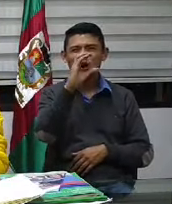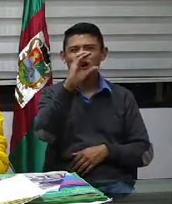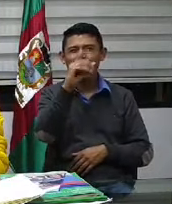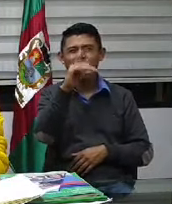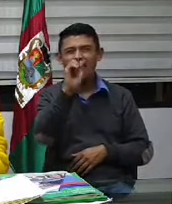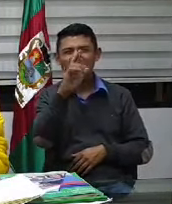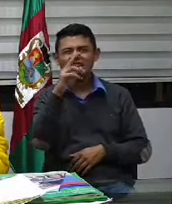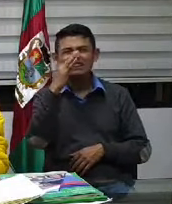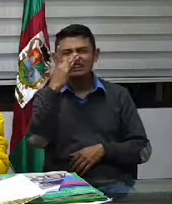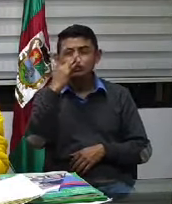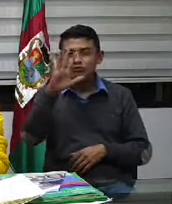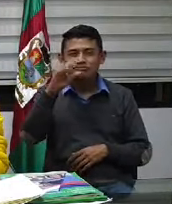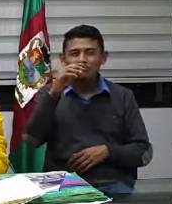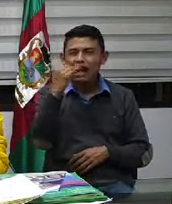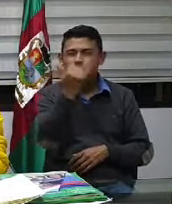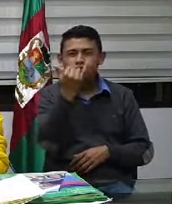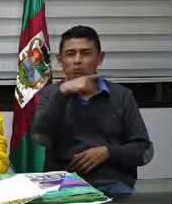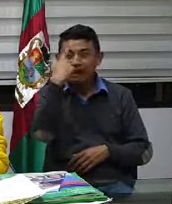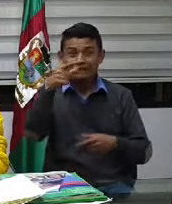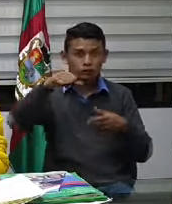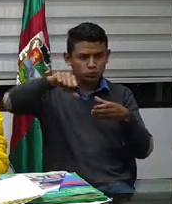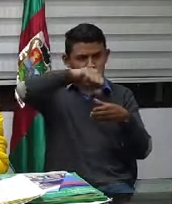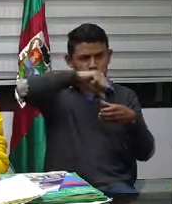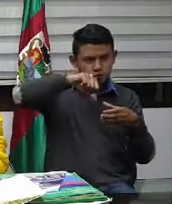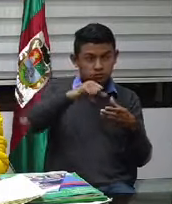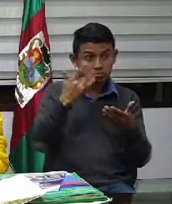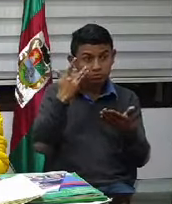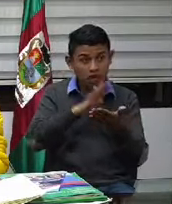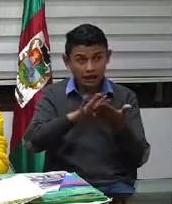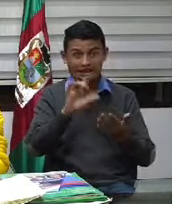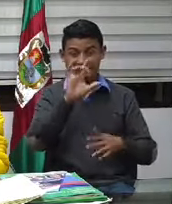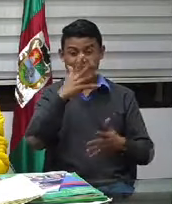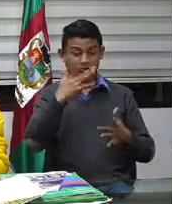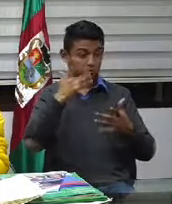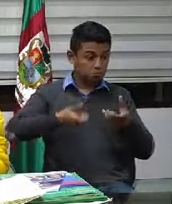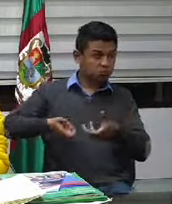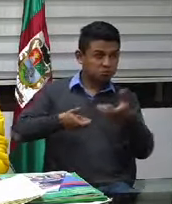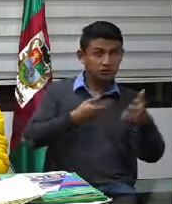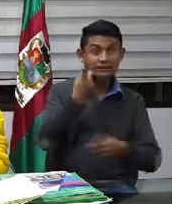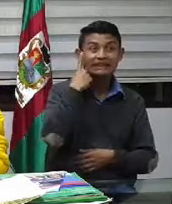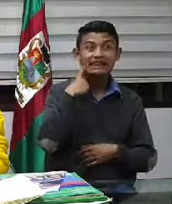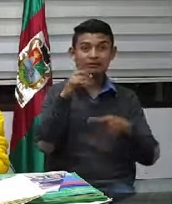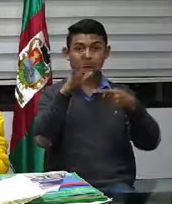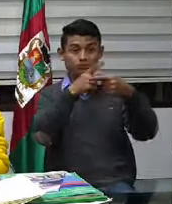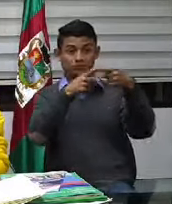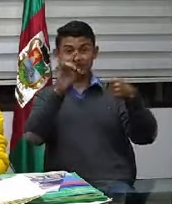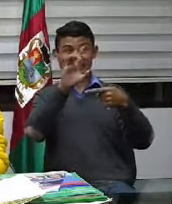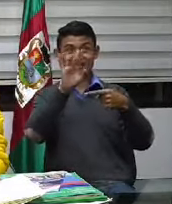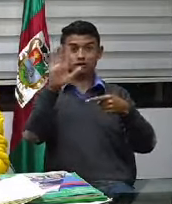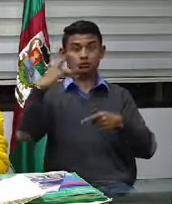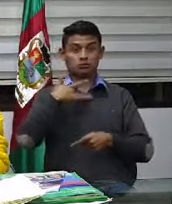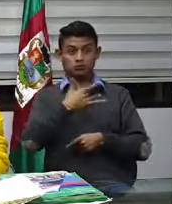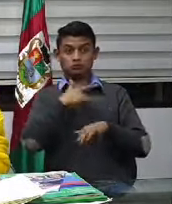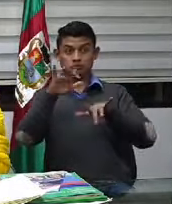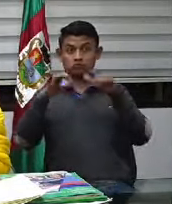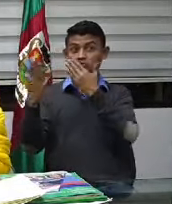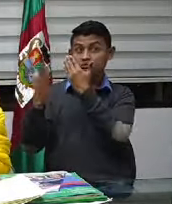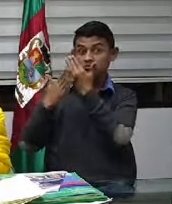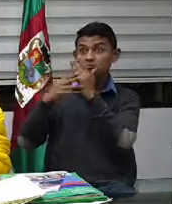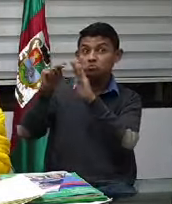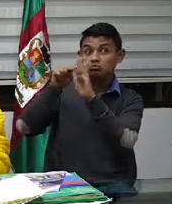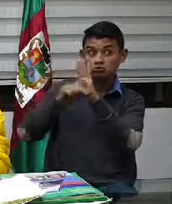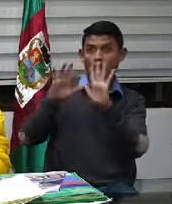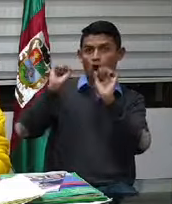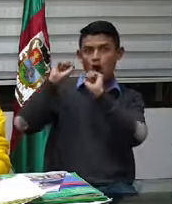15 días. Es más o menos lo que está estandarizado según la Secretaría de Salud y según también la empresa Servi